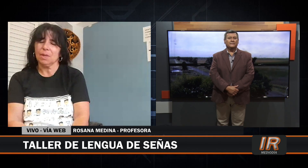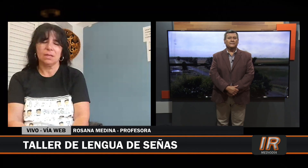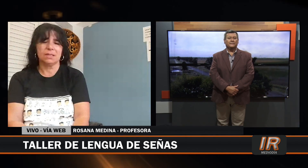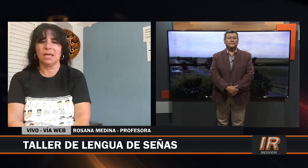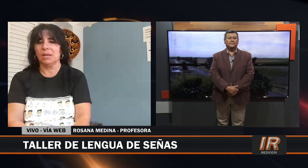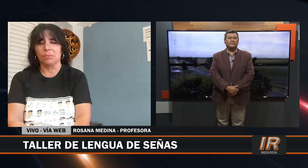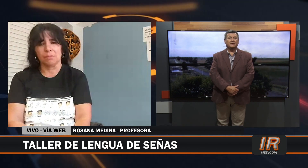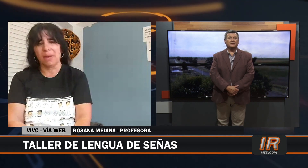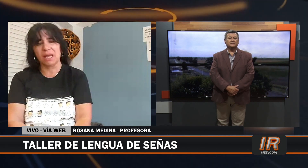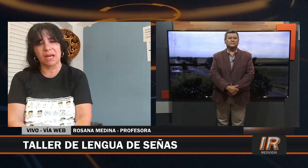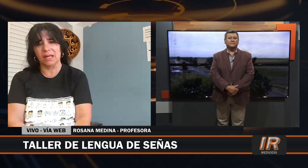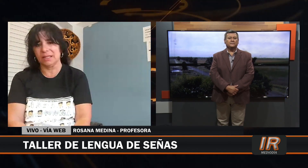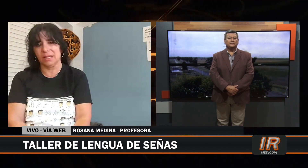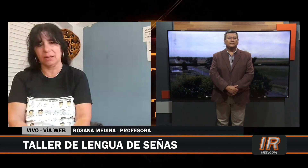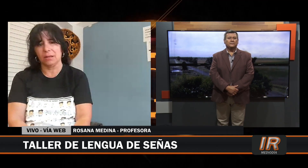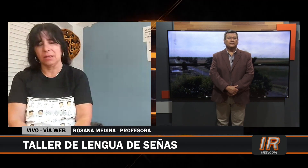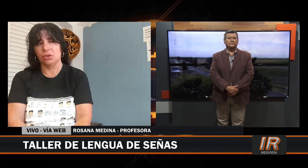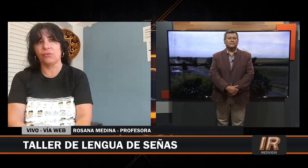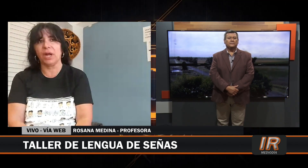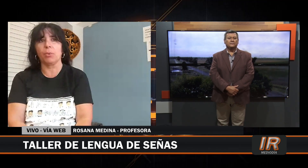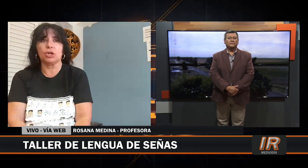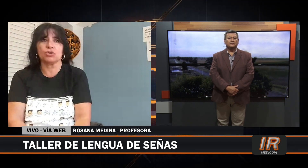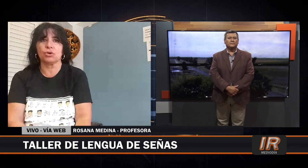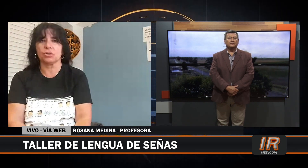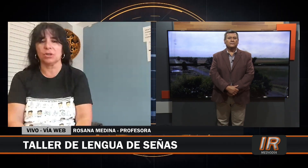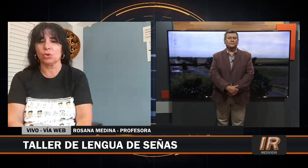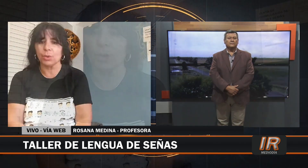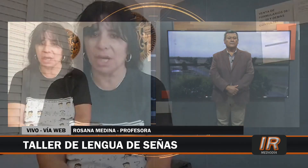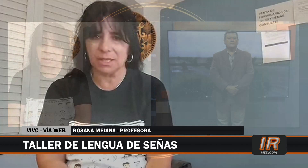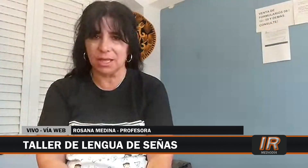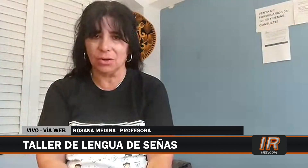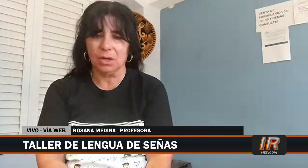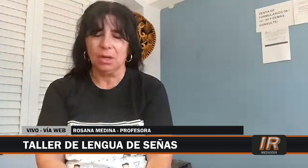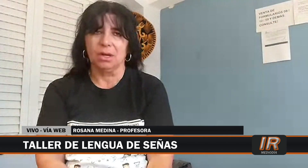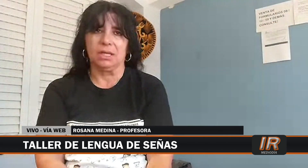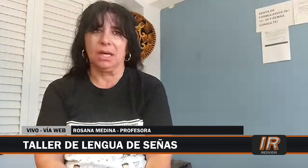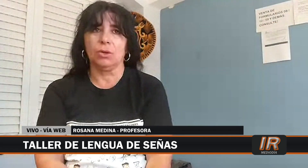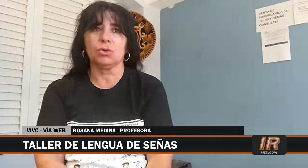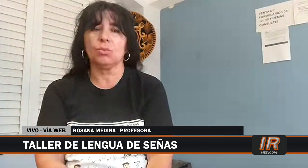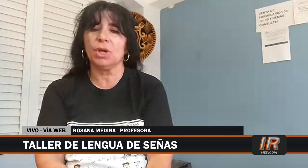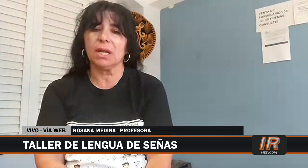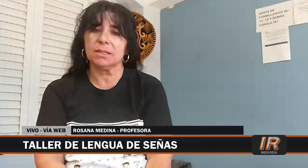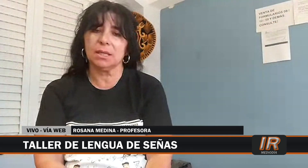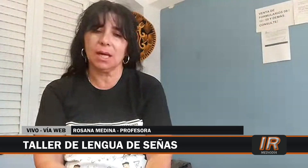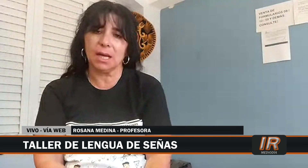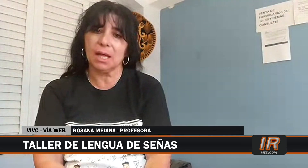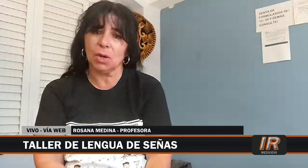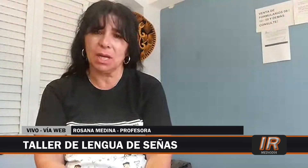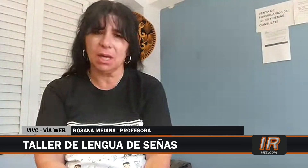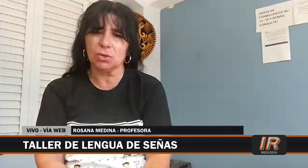Sí, más que agradecida. Si no fuera por ellos, esto no hubiera crecido. Bueno, gracias a Dios. Estoy muy agradecida a cada localidad con